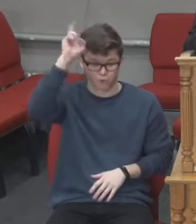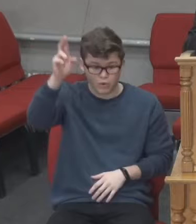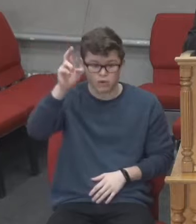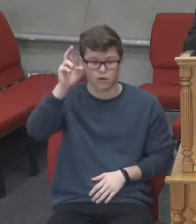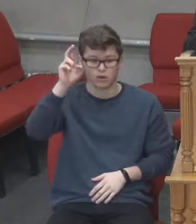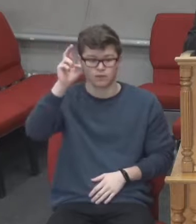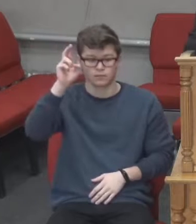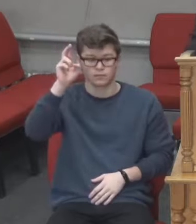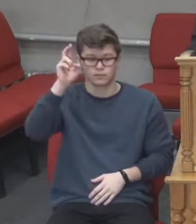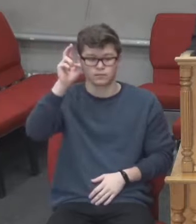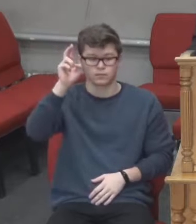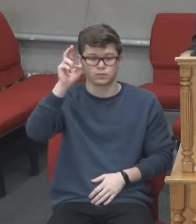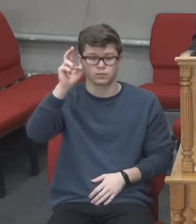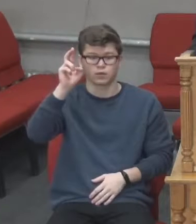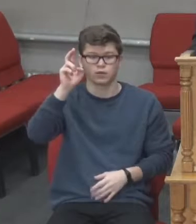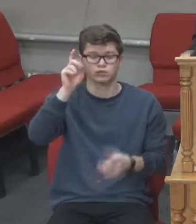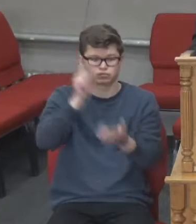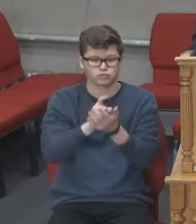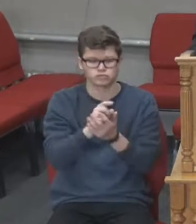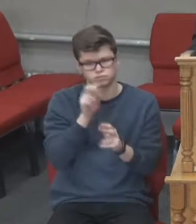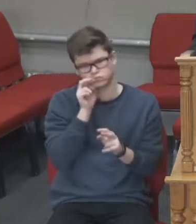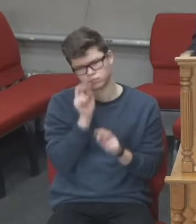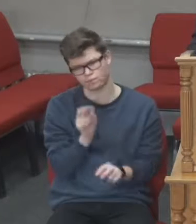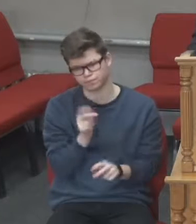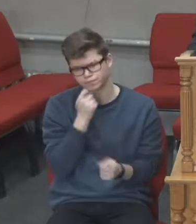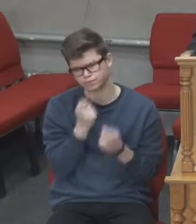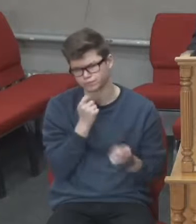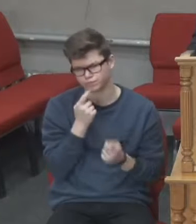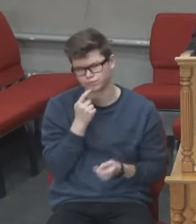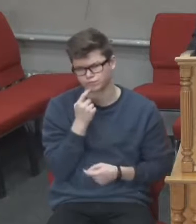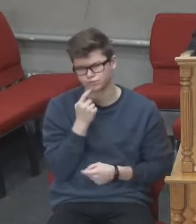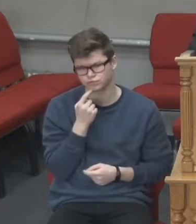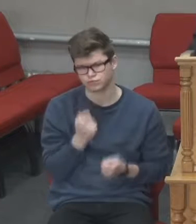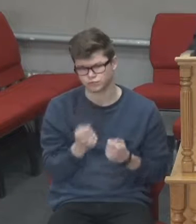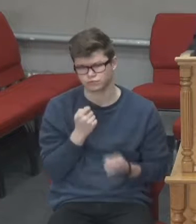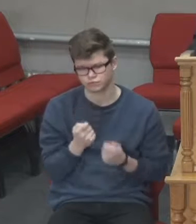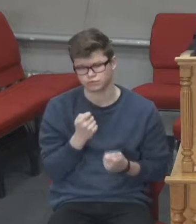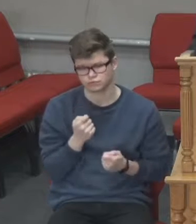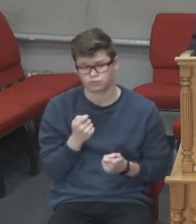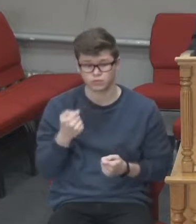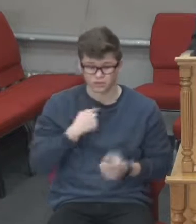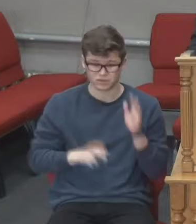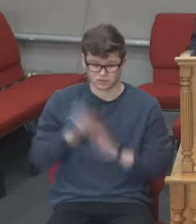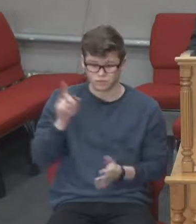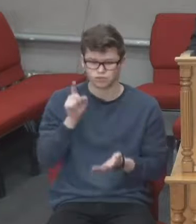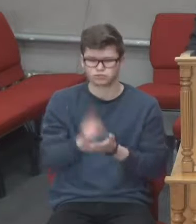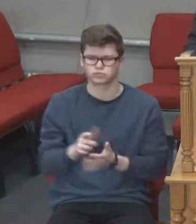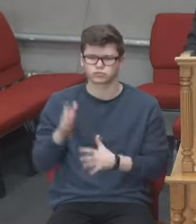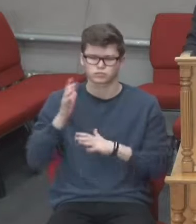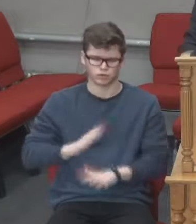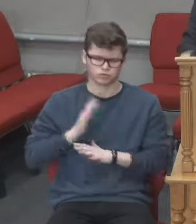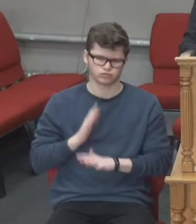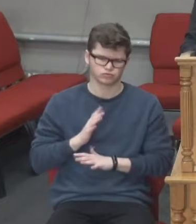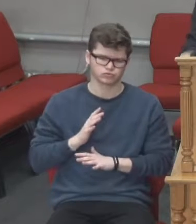повинна пильнувати. Церква Господа Ісуса Христа, вона має надію. І